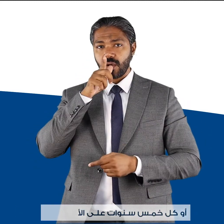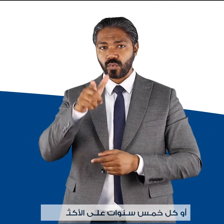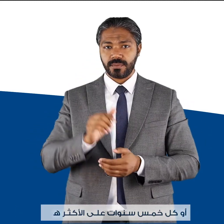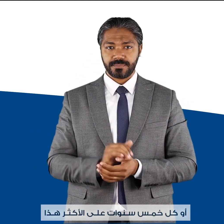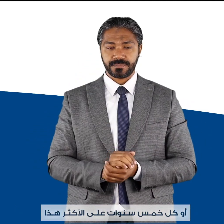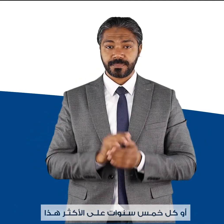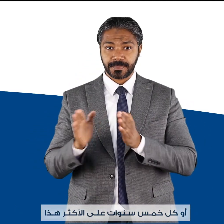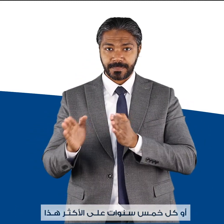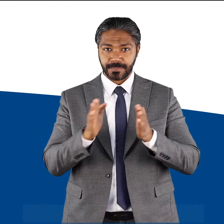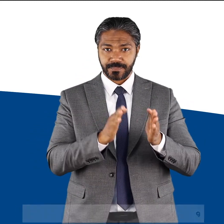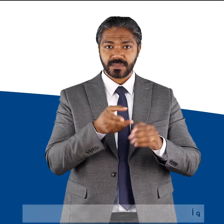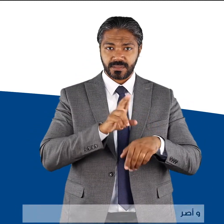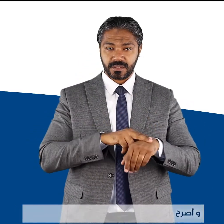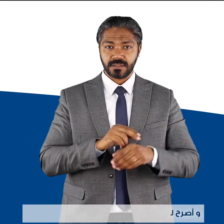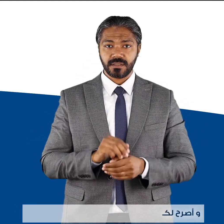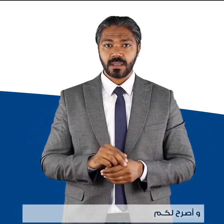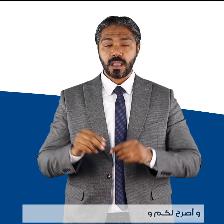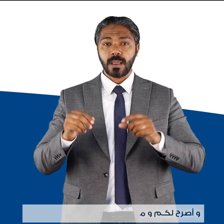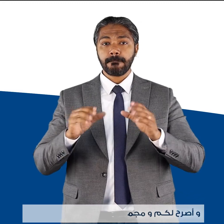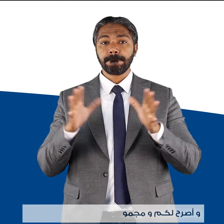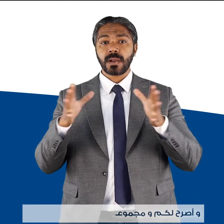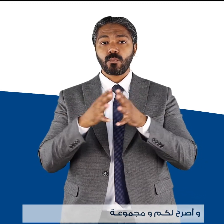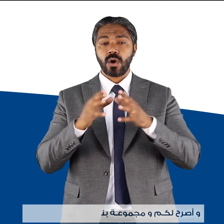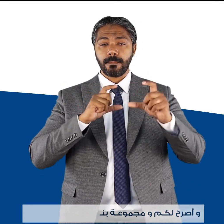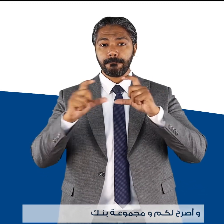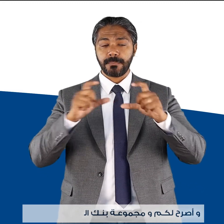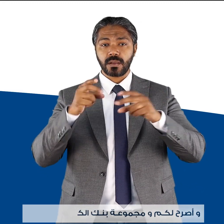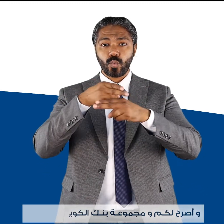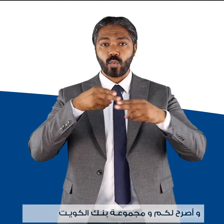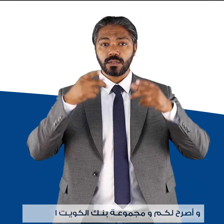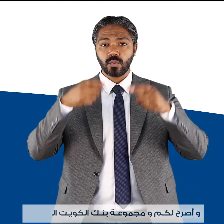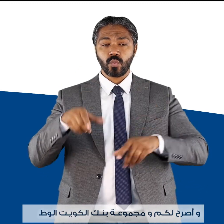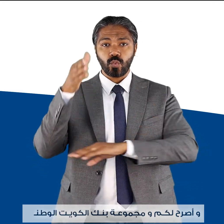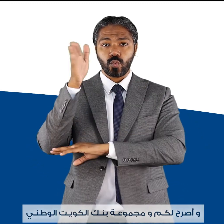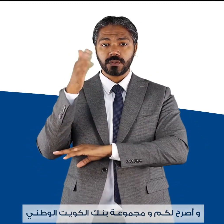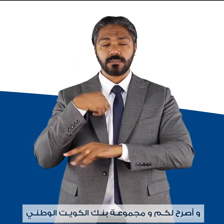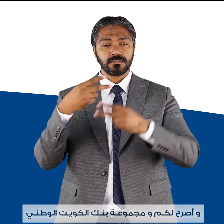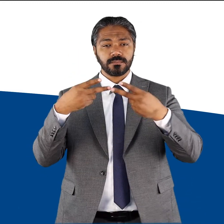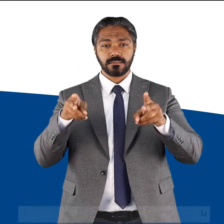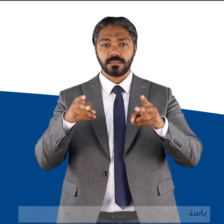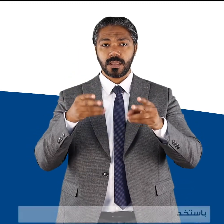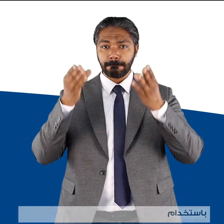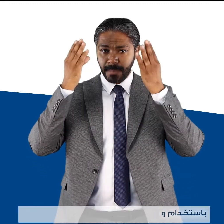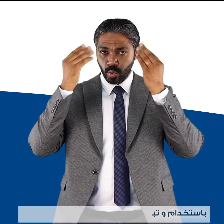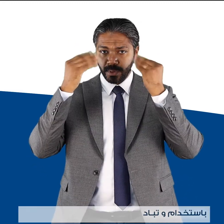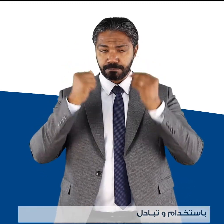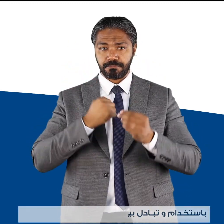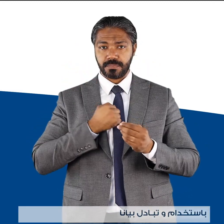على الأكثر هذا وأصرح لكم ومجموعة بنك الكويت الوطني باستخدام وتبادل